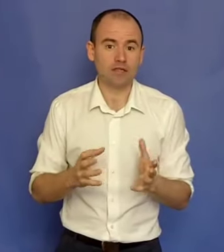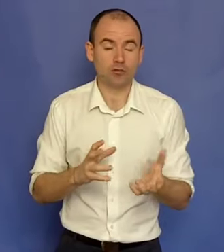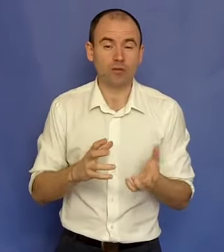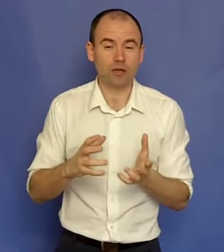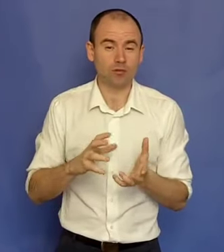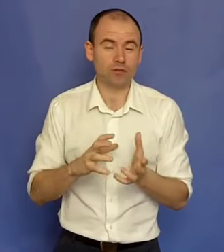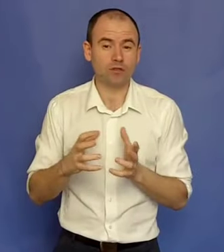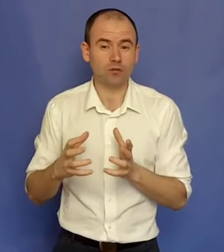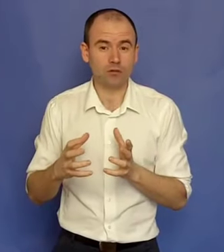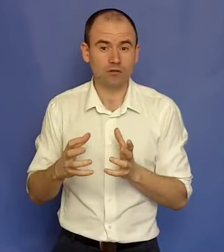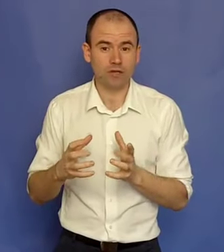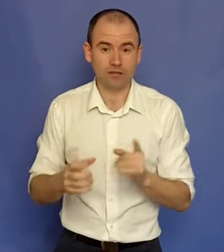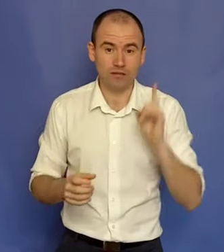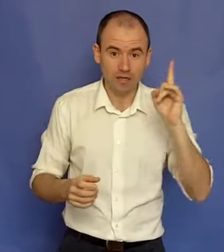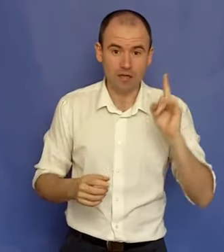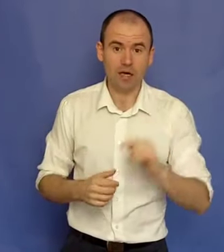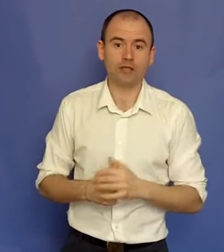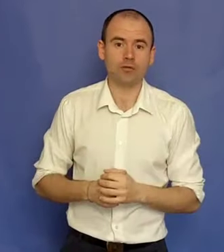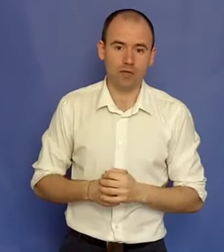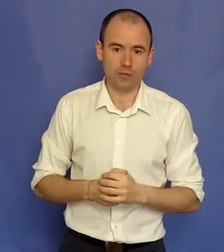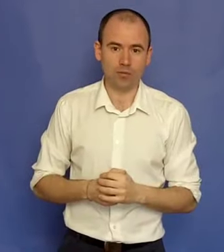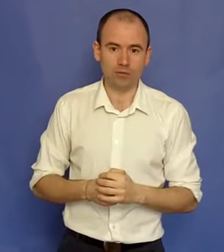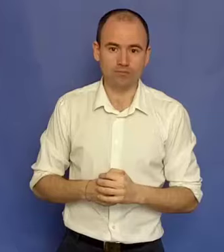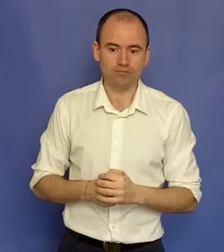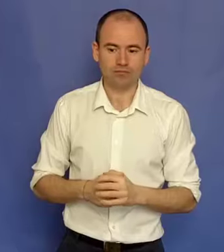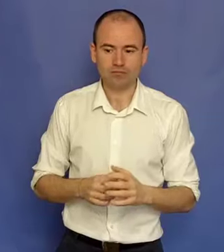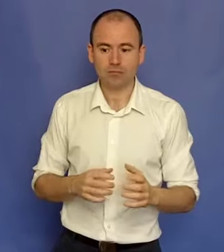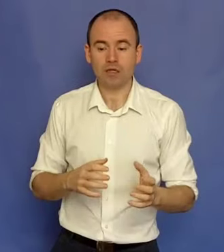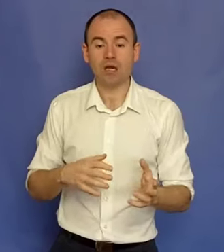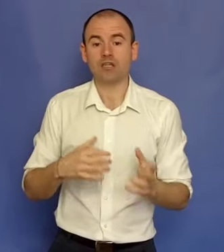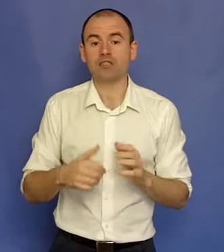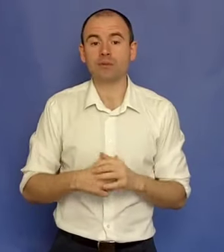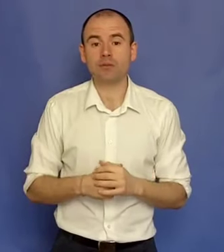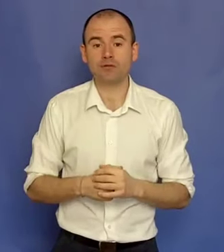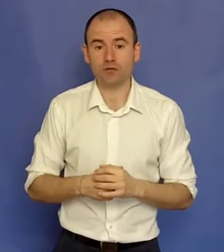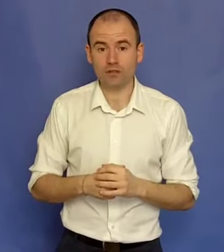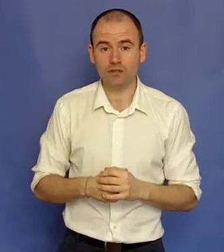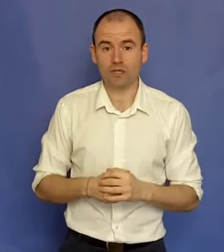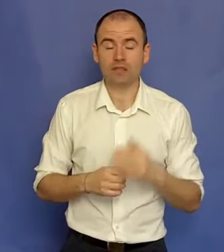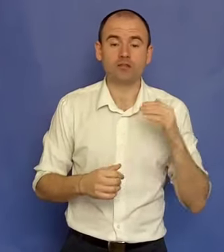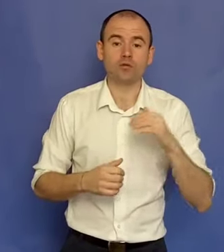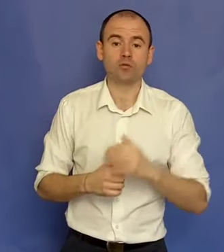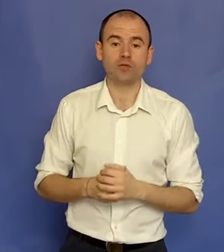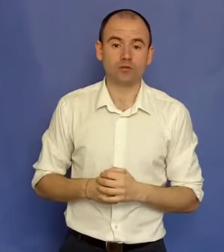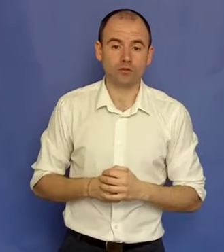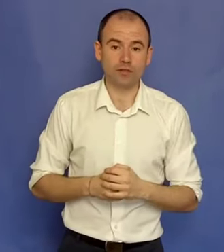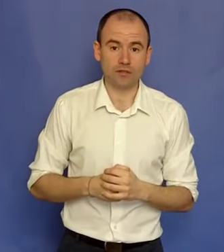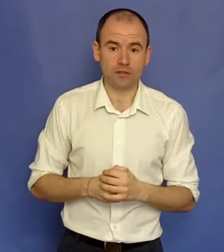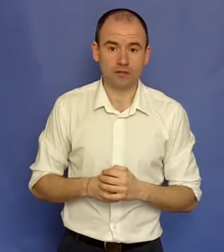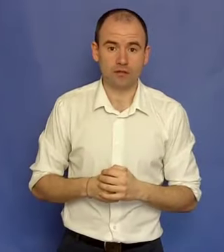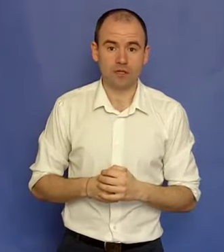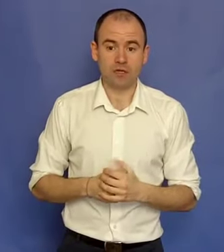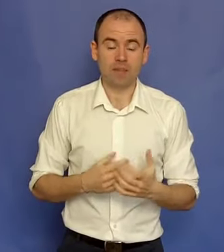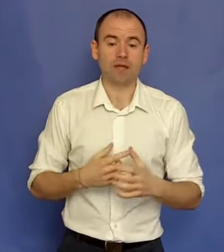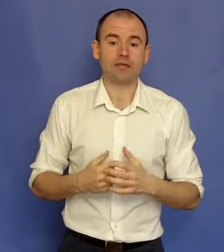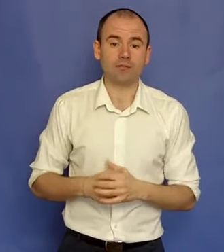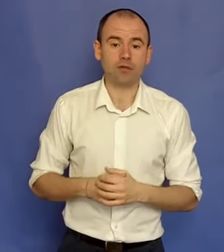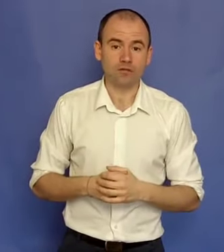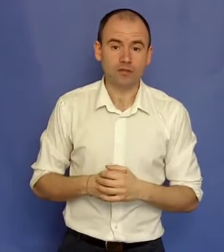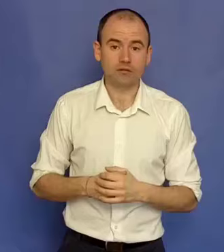tale și asupra stilului tău de viață. Dar aici e o mare problemă. Ca și liber profesionist, din nou ajungi să fii limitat. Dacă te-ai învolnăvit,